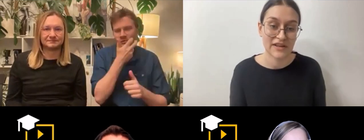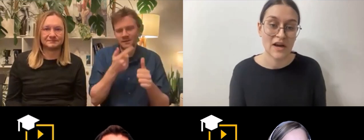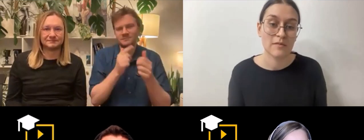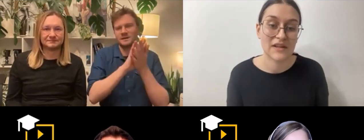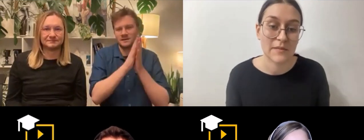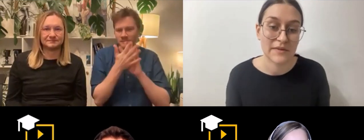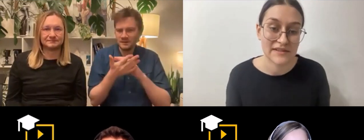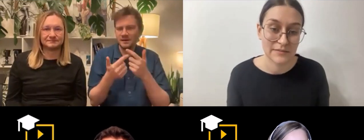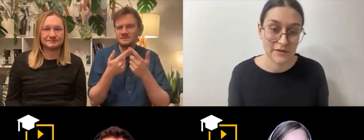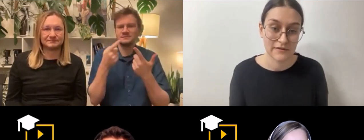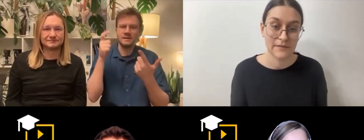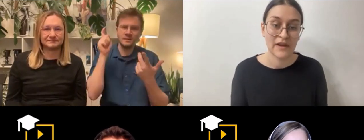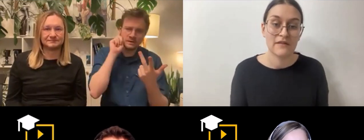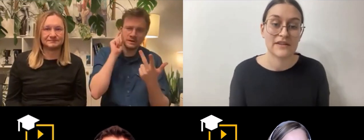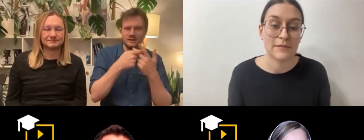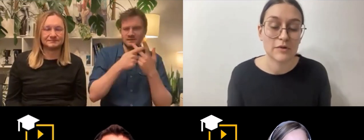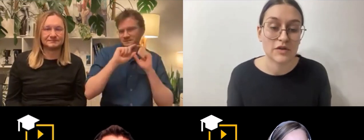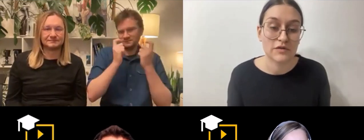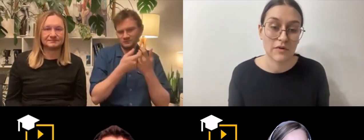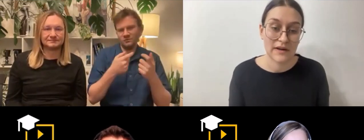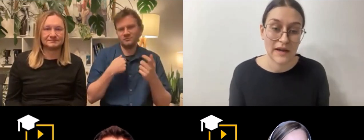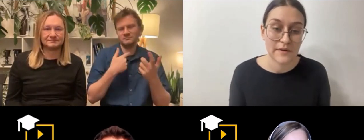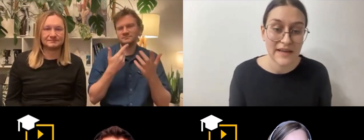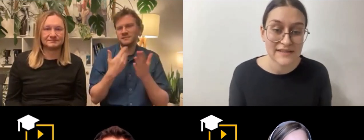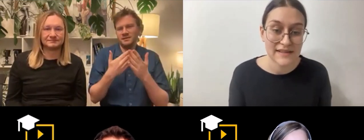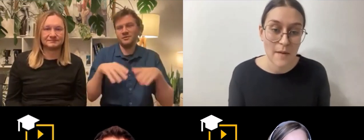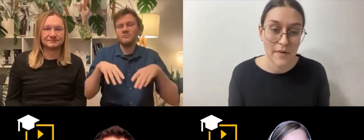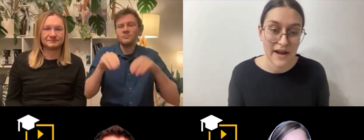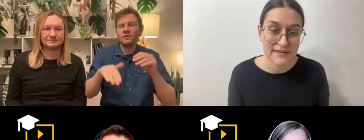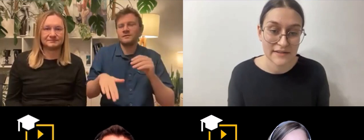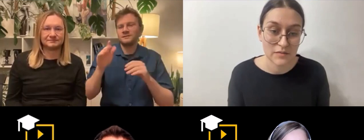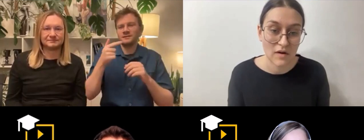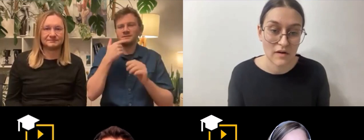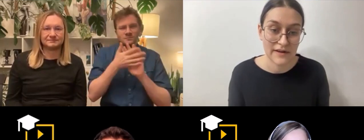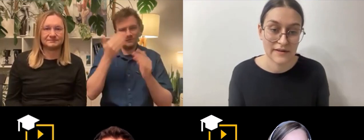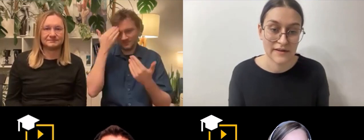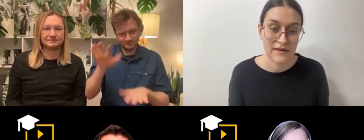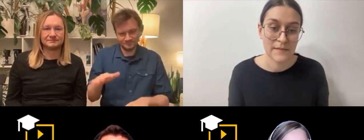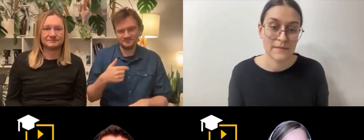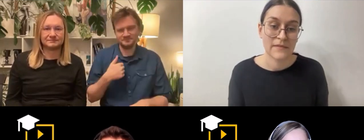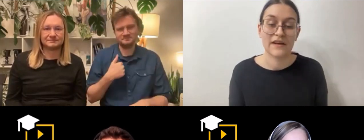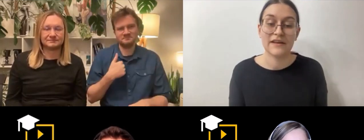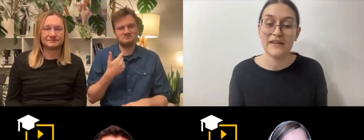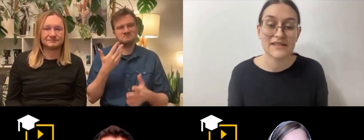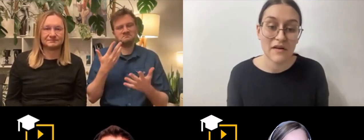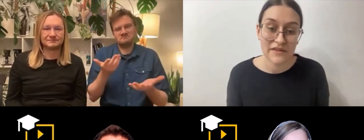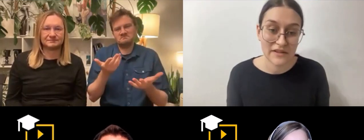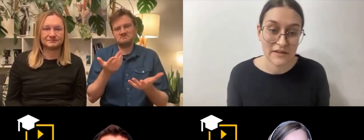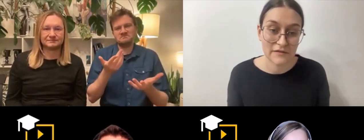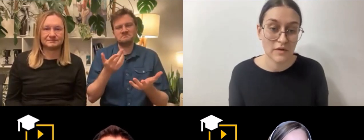poznałem język migowy. Więc na początku to była rehabilitacja, aparaty słuchowe i nie znałem wtedy w ogóle